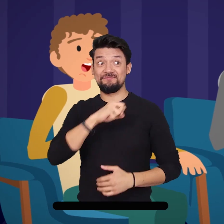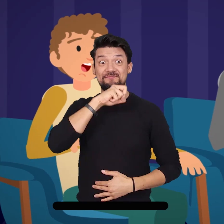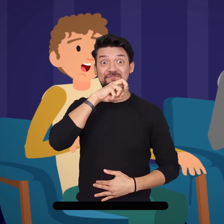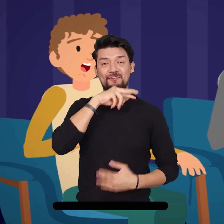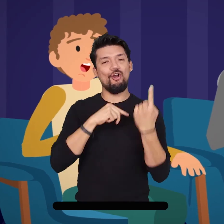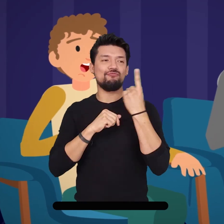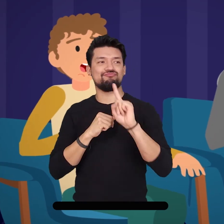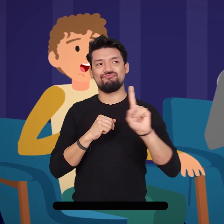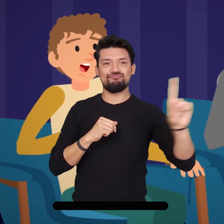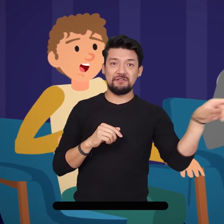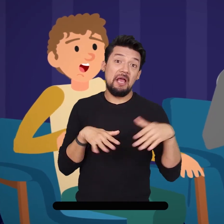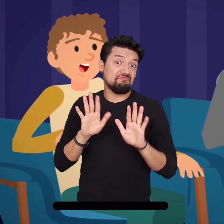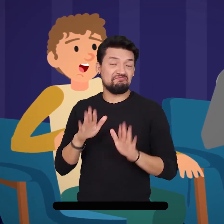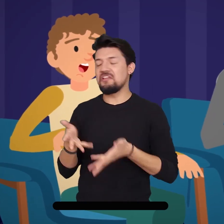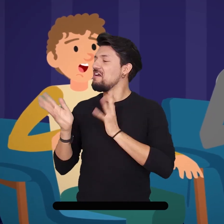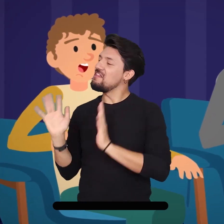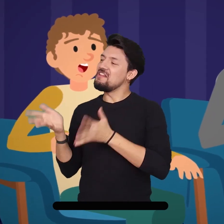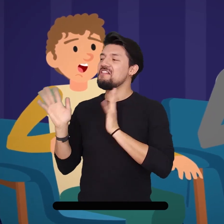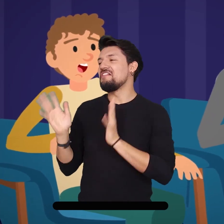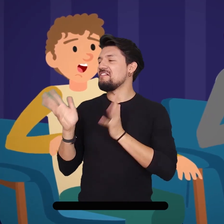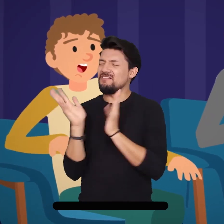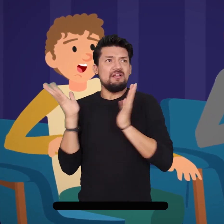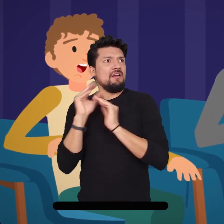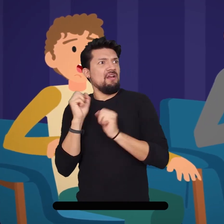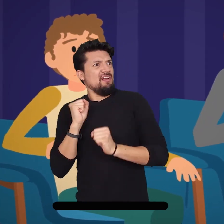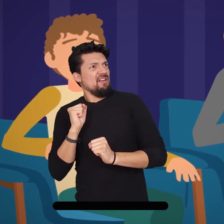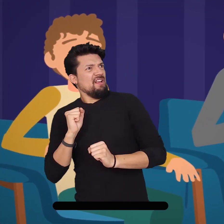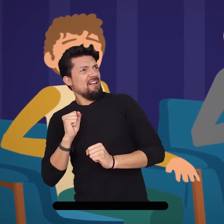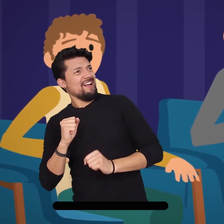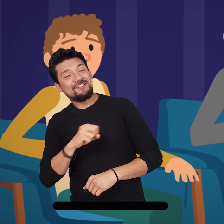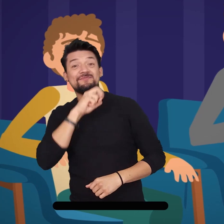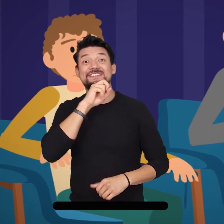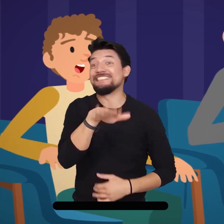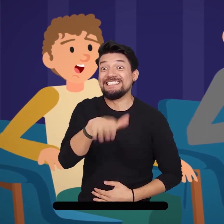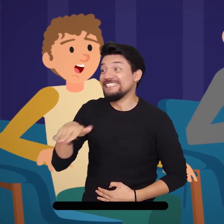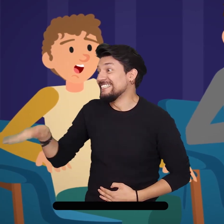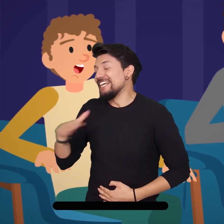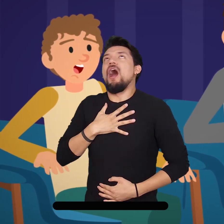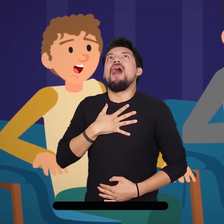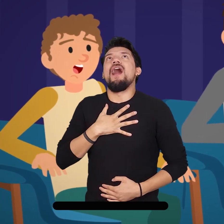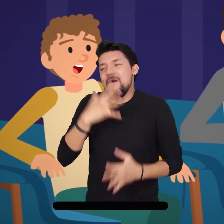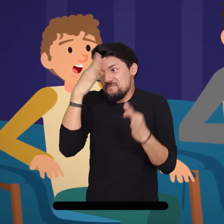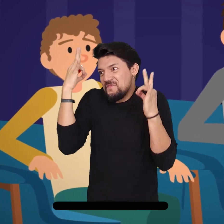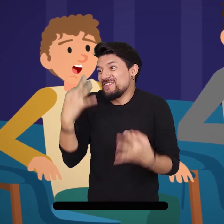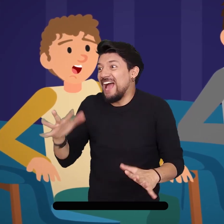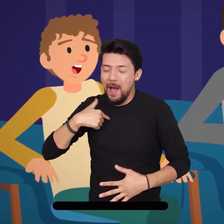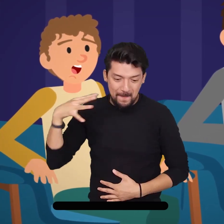levantó y se fue. Hugo y Josué continuaron hablando hasta que se asustaron por la emoción de Marcela al regresar y decirles que por fin